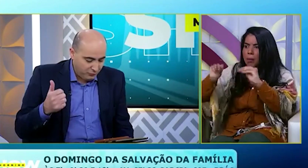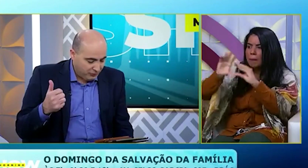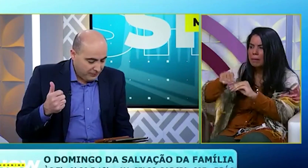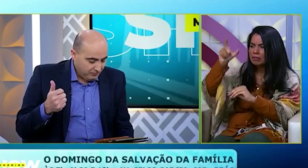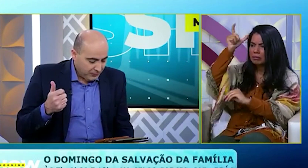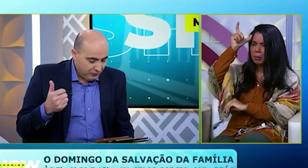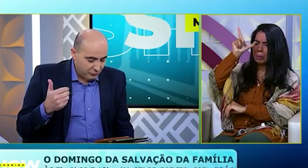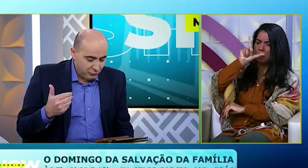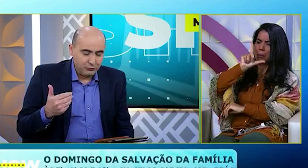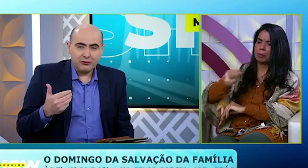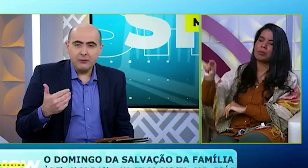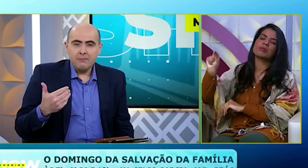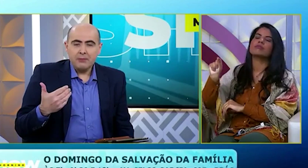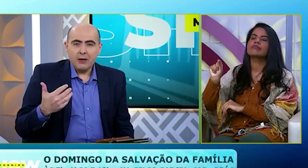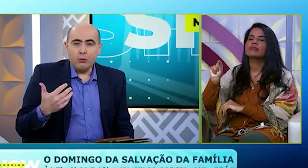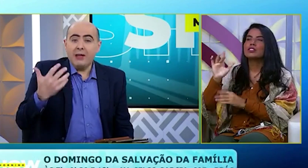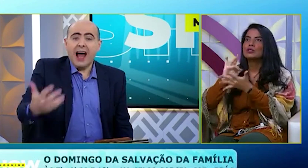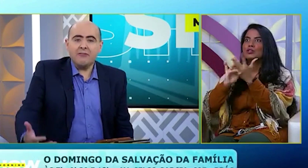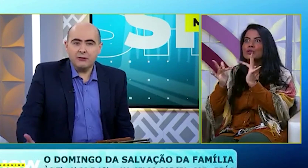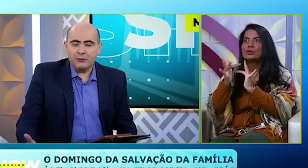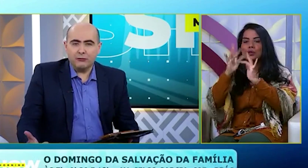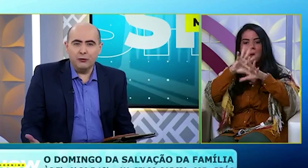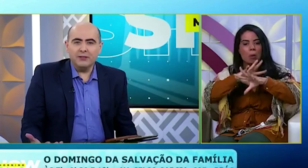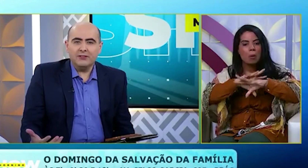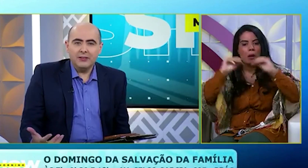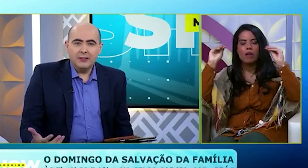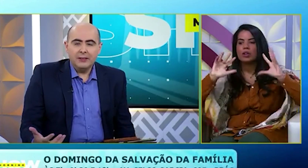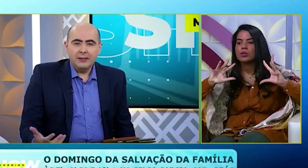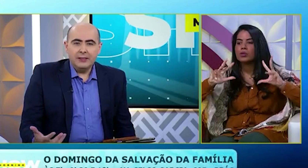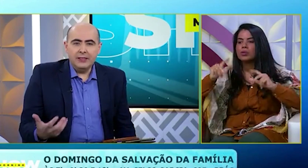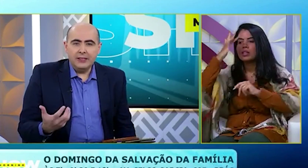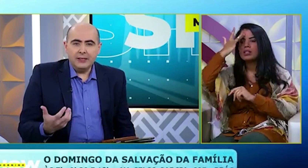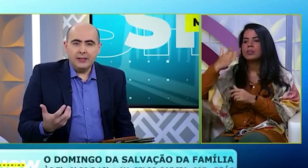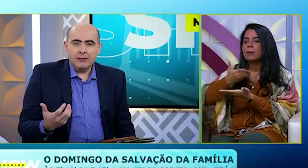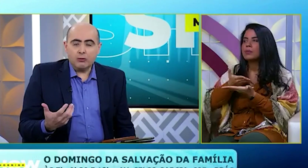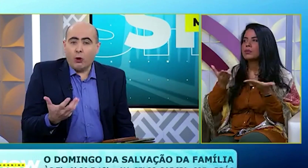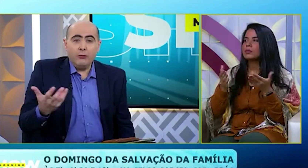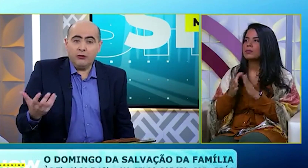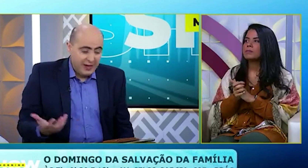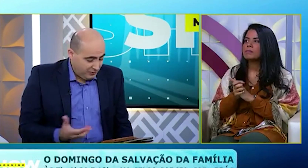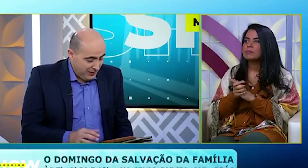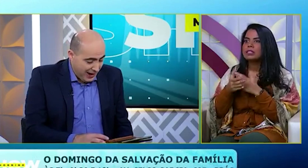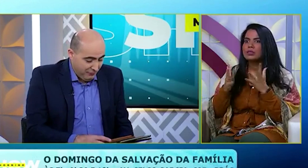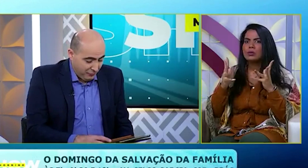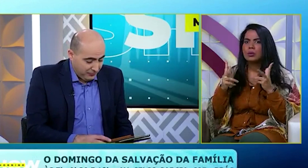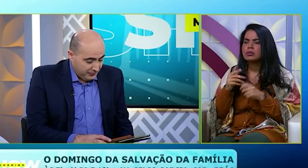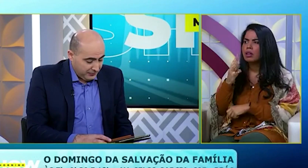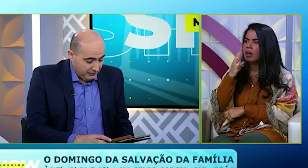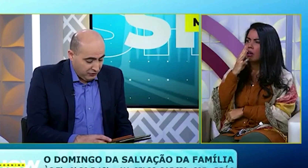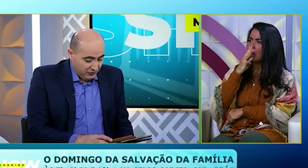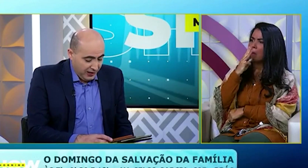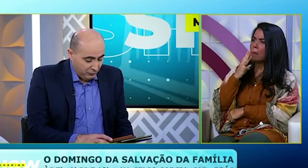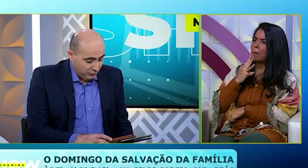demônios, Jesus curava as pessoas, E Todos se admiravam